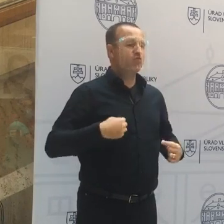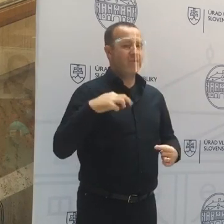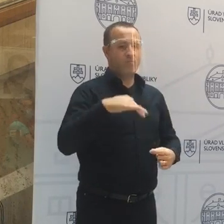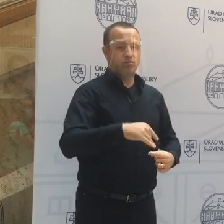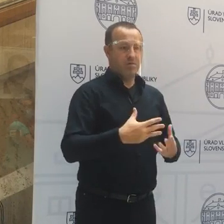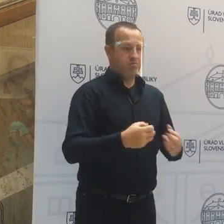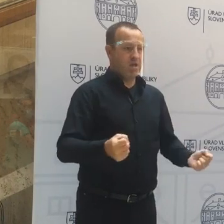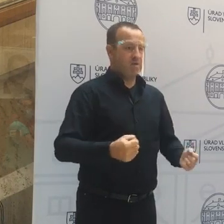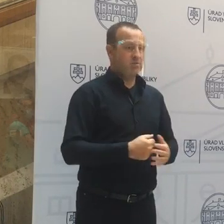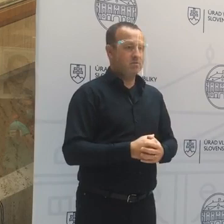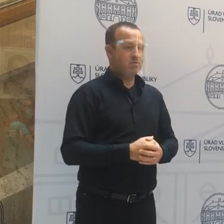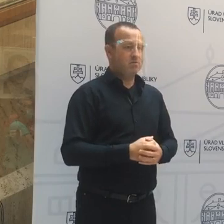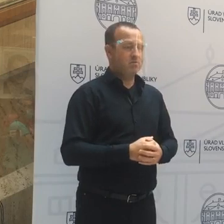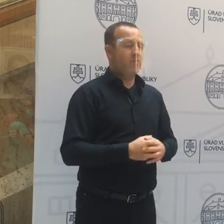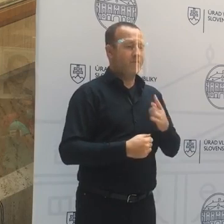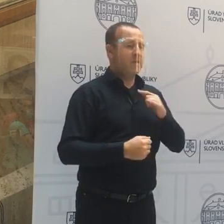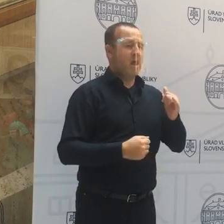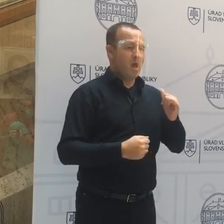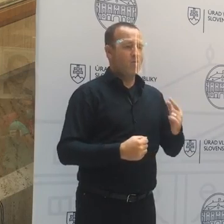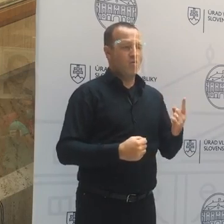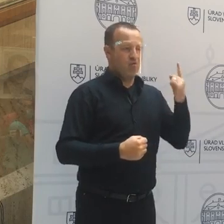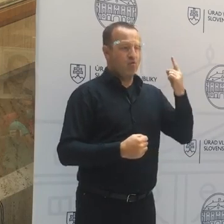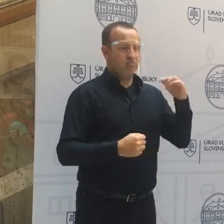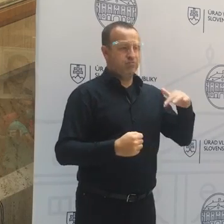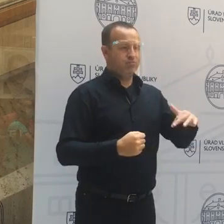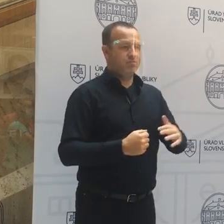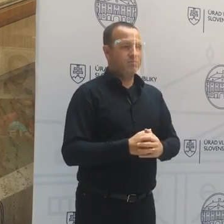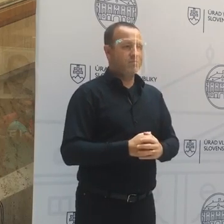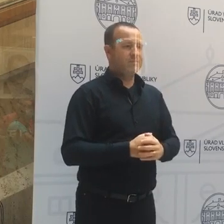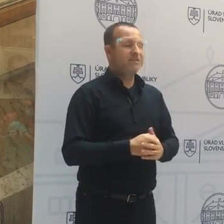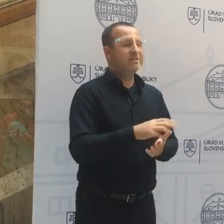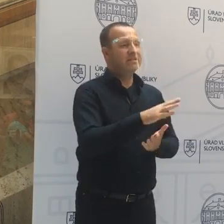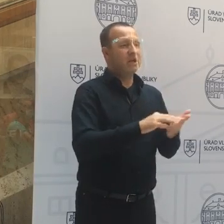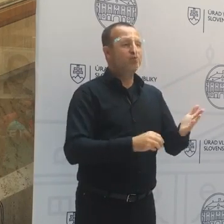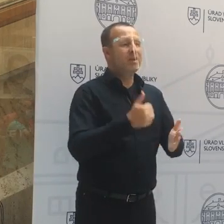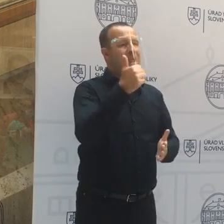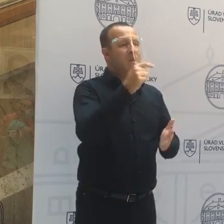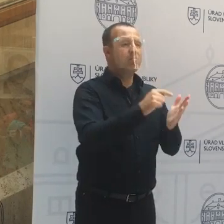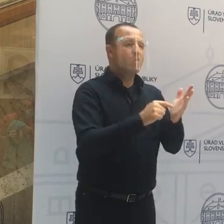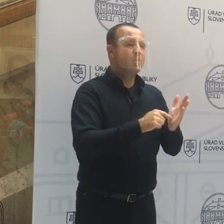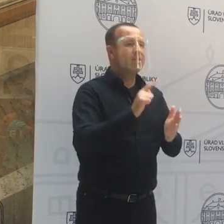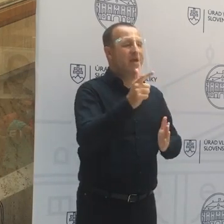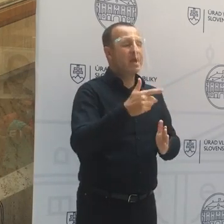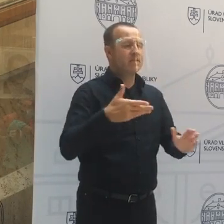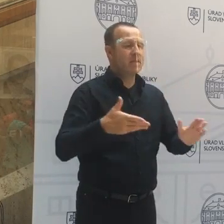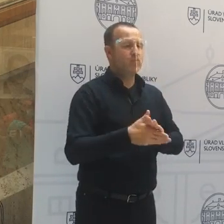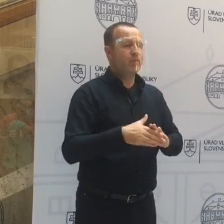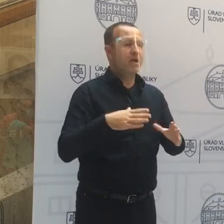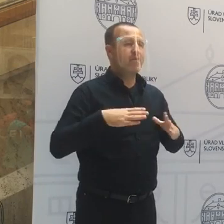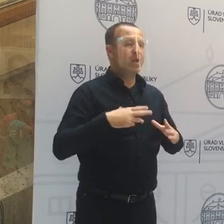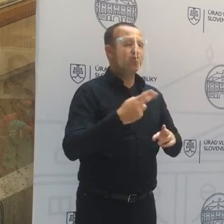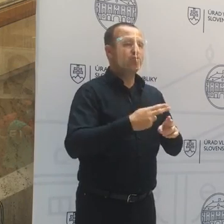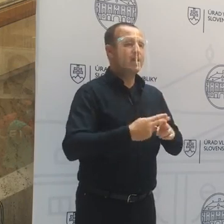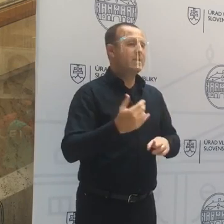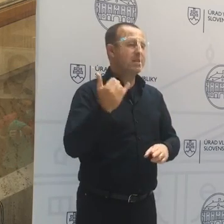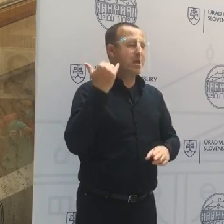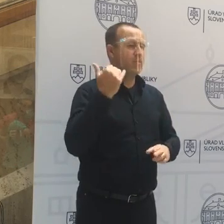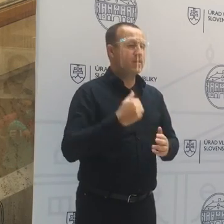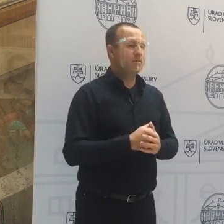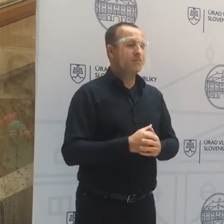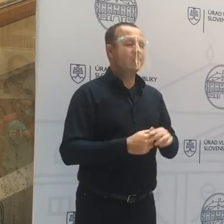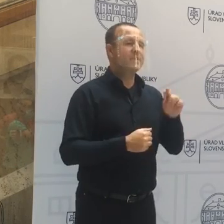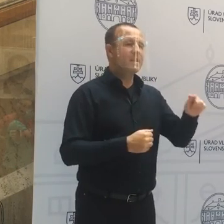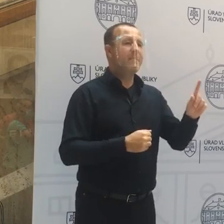to vnímate? je tu. To bola iba na začiatku na, myslím, jeden bod alebo dva zastupoval pán štátny tajomník, ale je normalne. A aká je tam